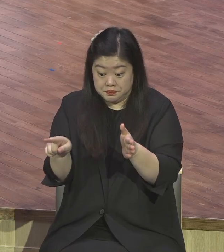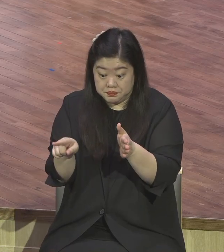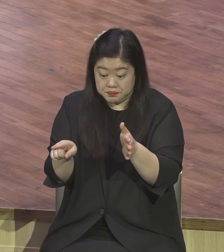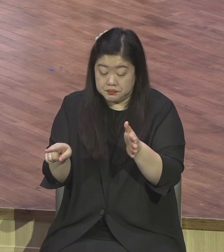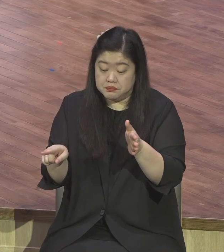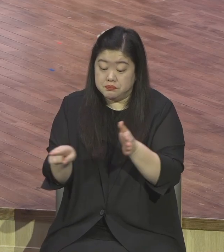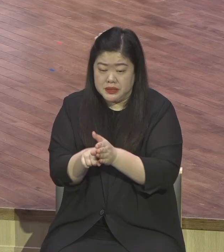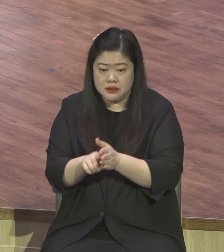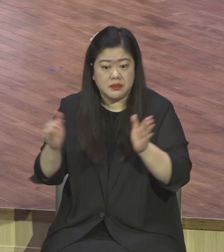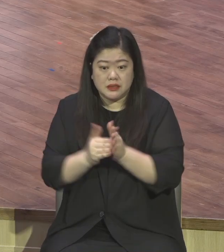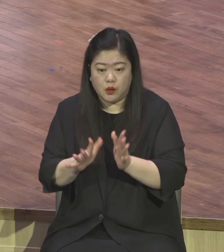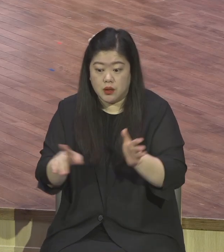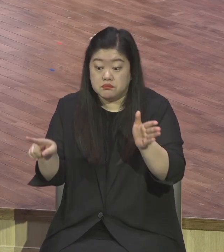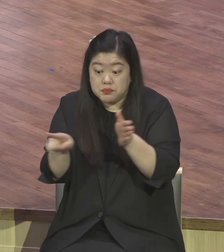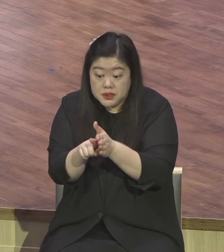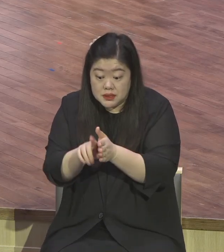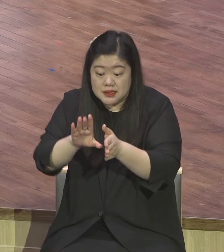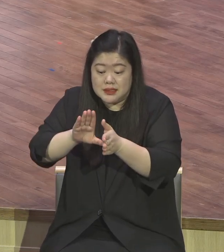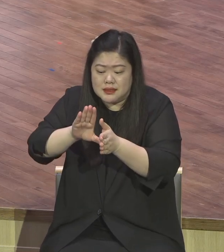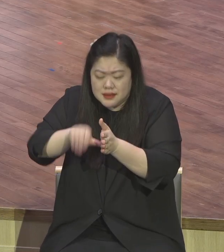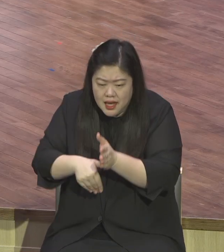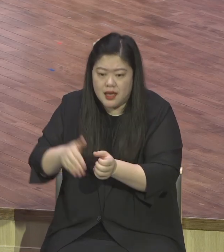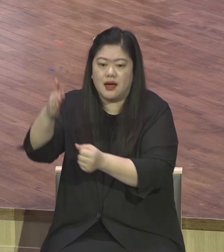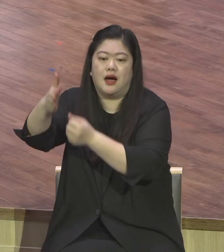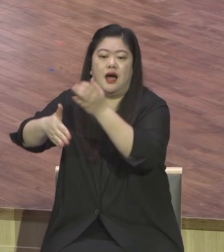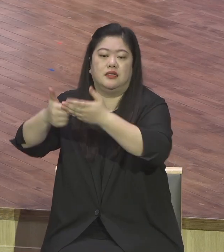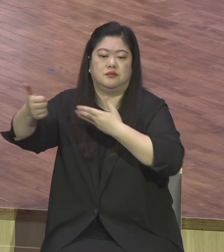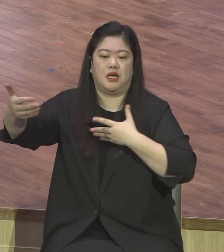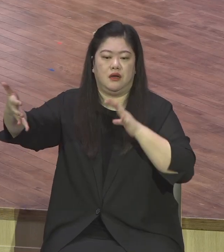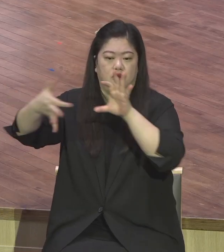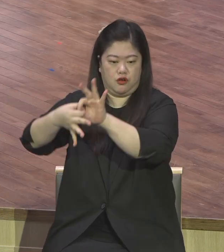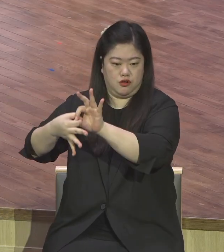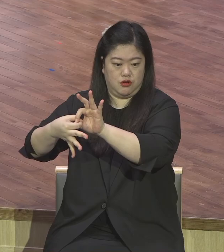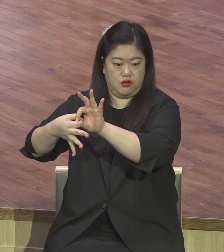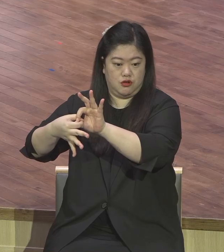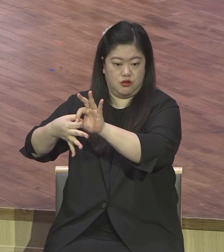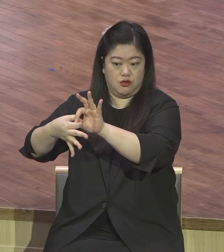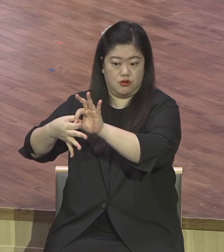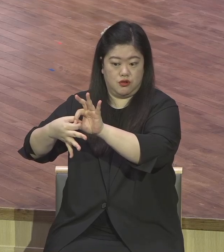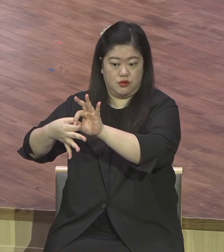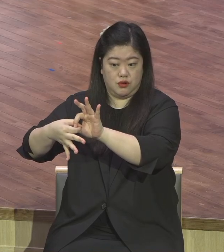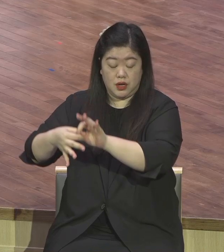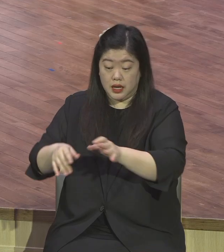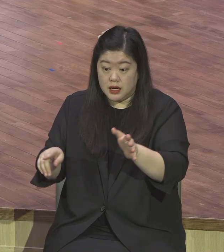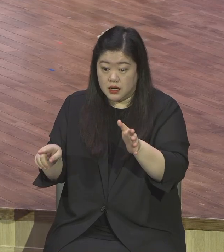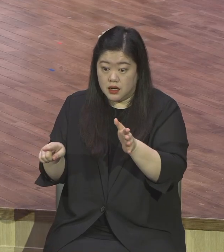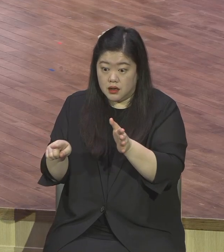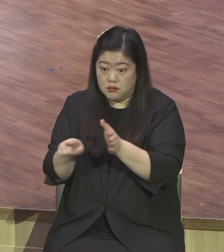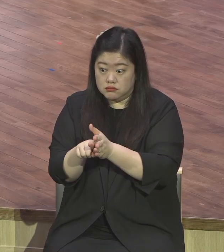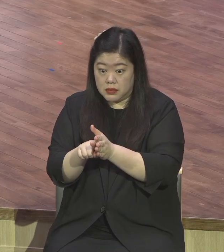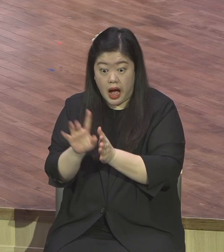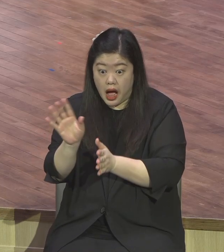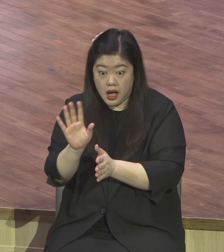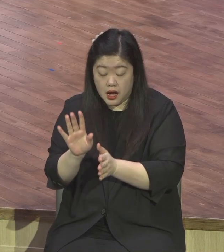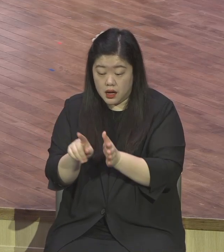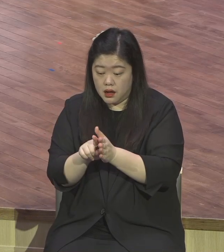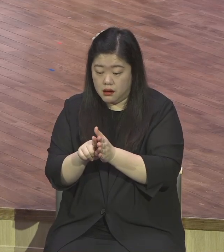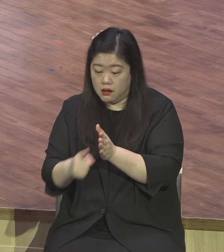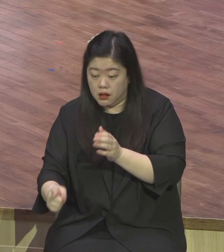아셔야 돼요 믿음이 뭐냐 내가 하나님의 말씀을 믿음으로 하나님의 하나님께 능력이